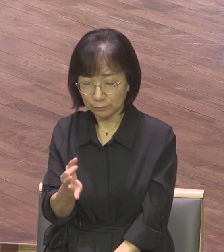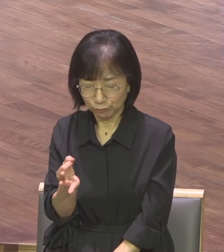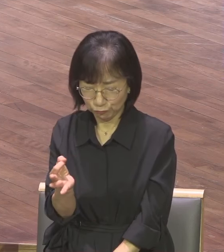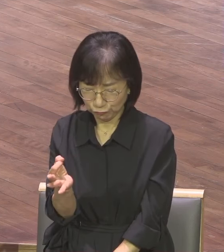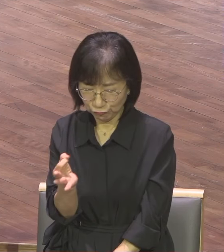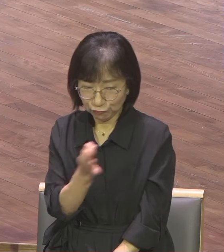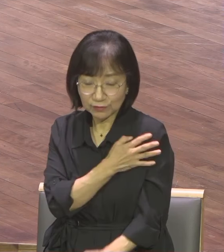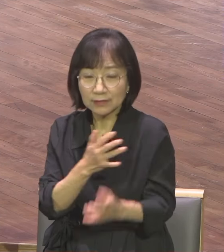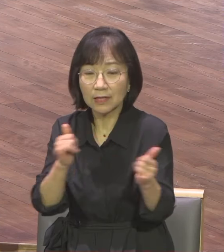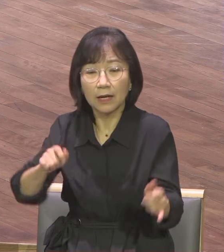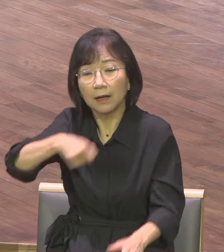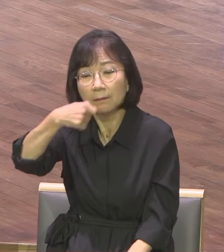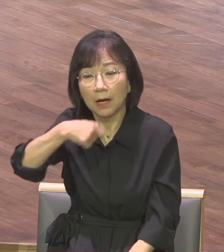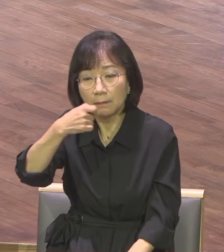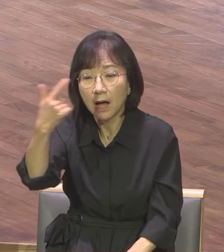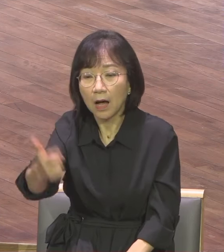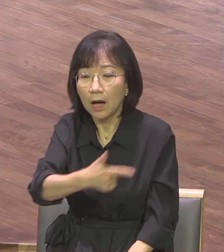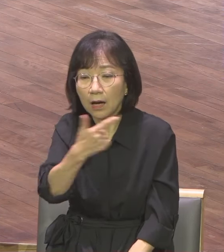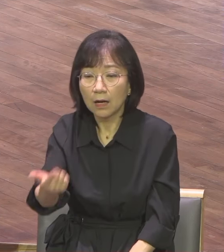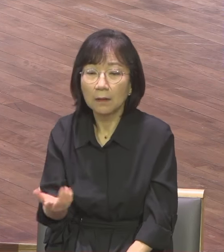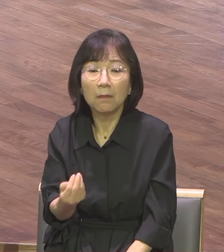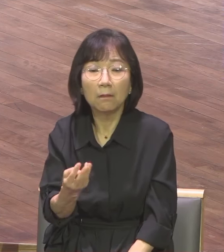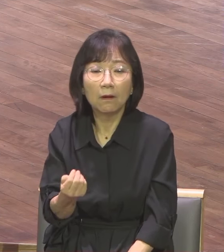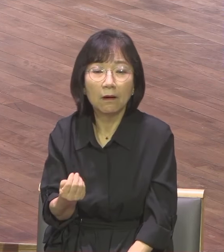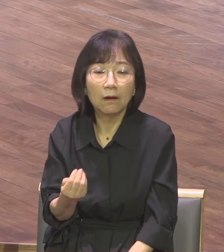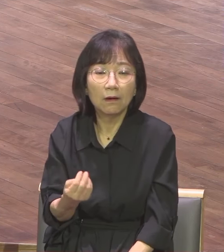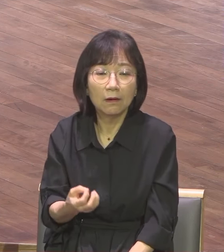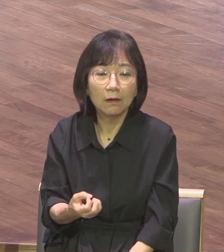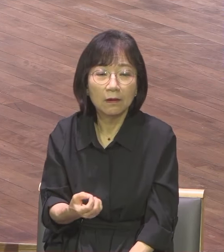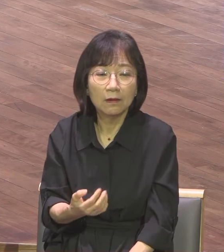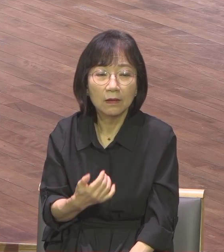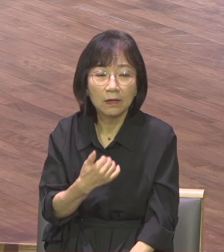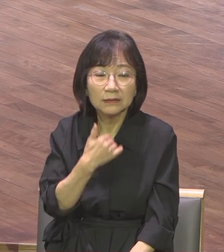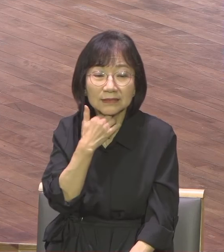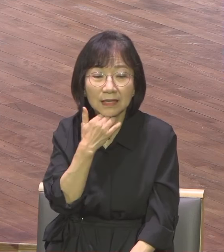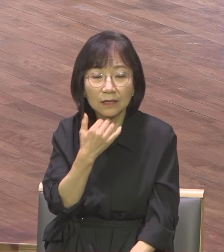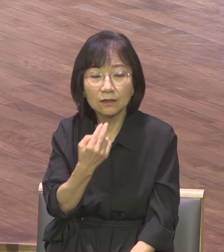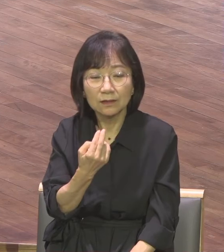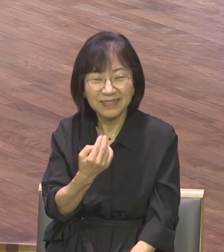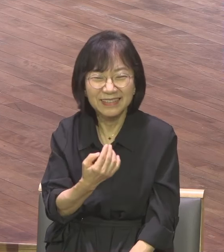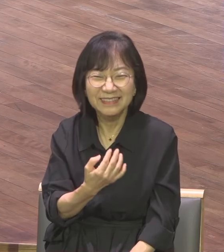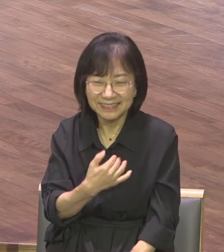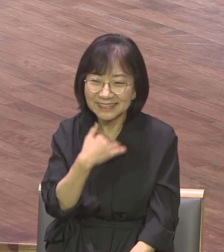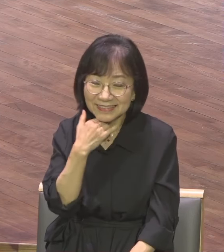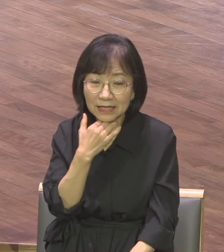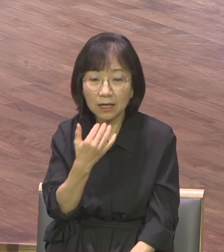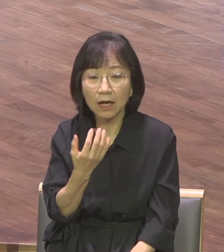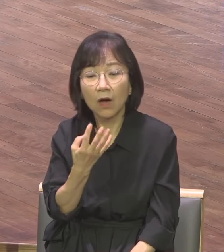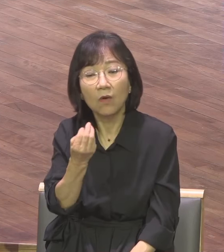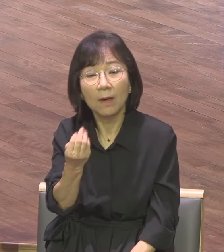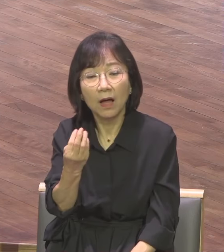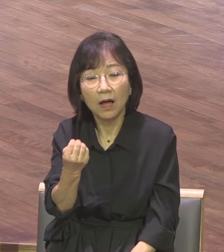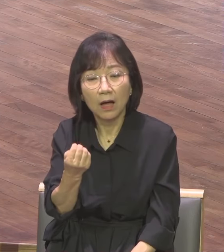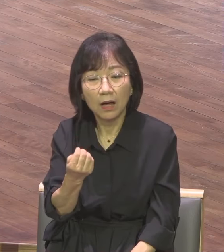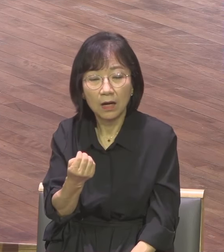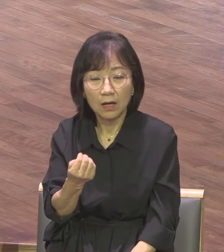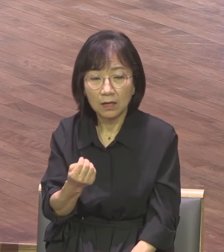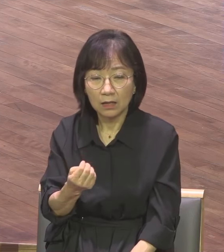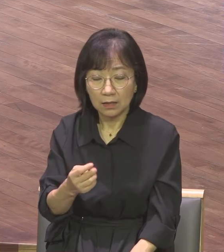기껏 대가 80, 90밖에 안 됩니다 이 땅에서 죄의 문제를 해결 받지 못하면 처음과 끝이